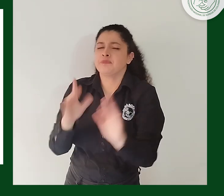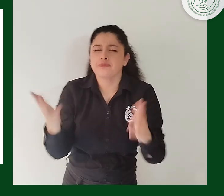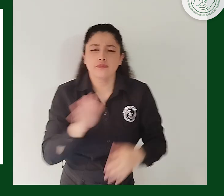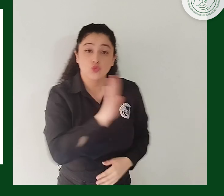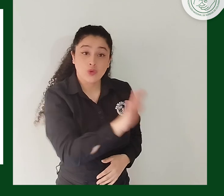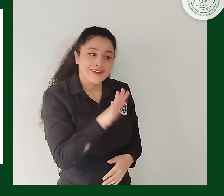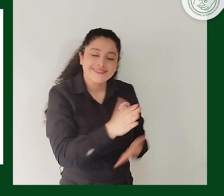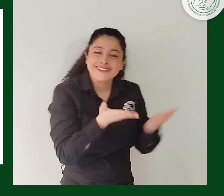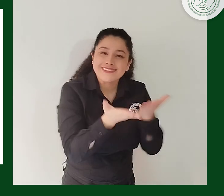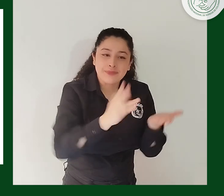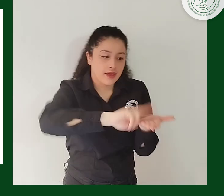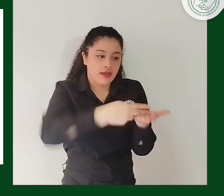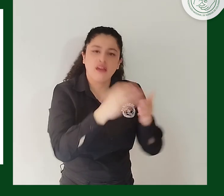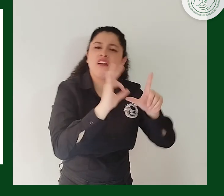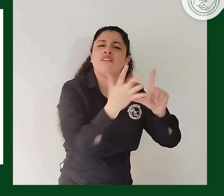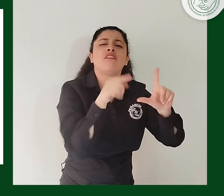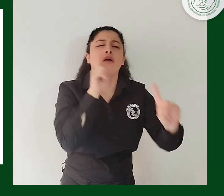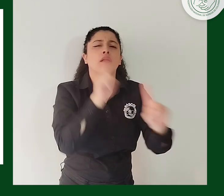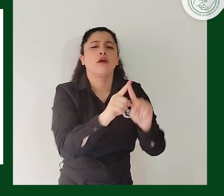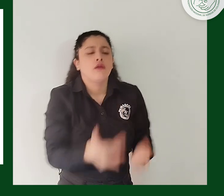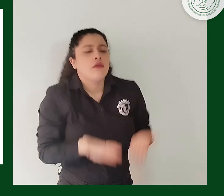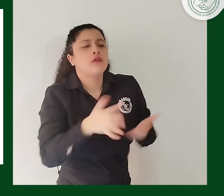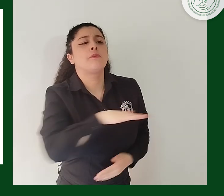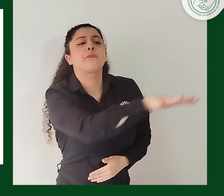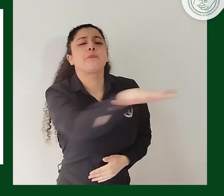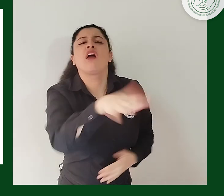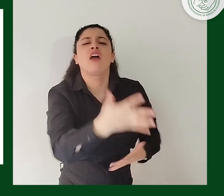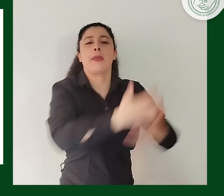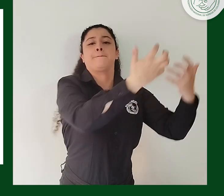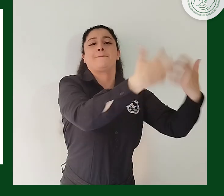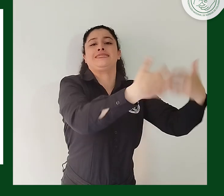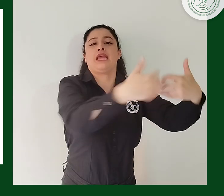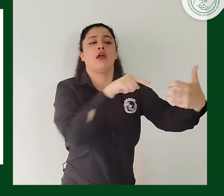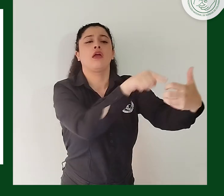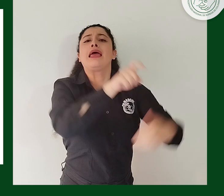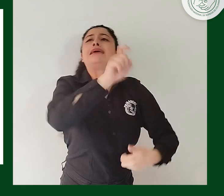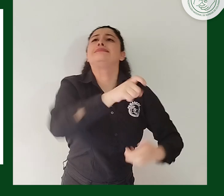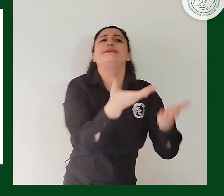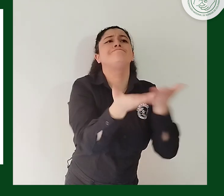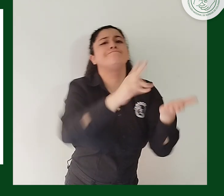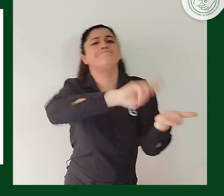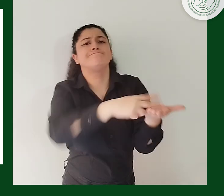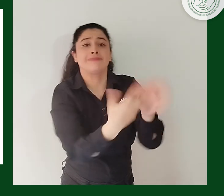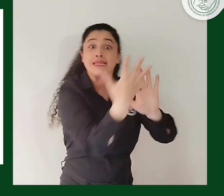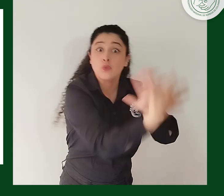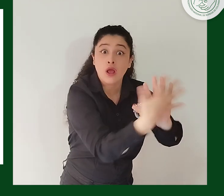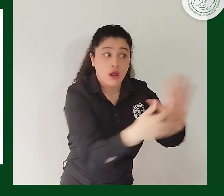que se ofrece a las empresas para satisfacer la necesidad de intérpretes de lengua de señas y de esta forma